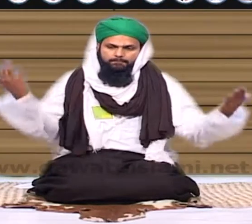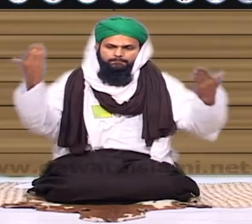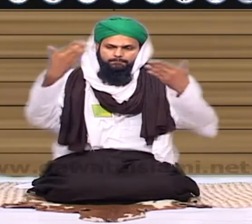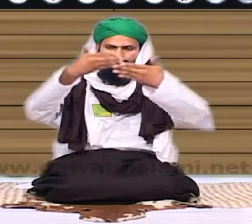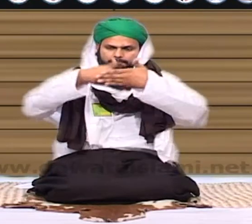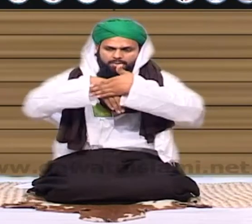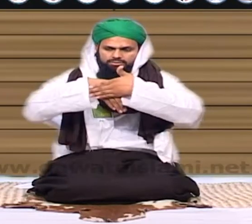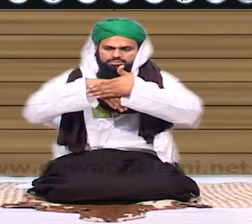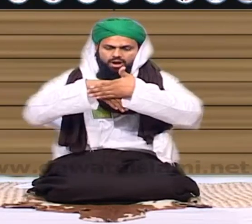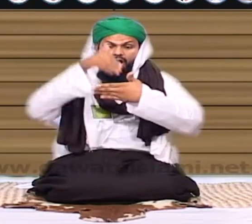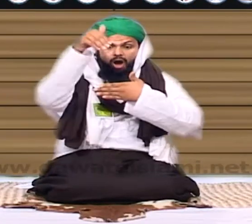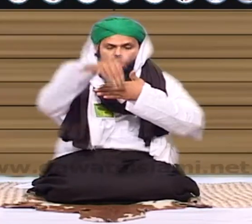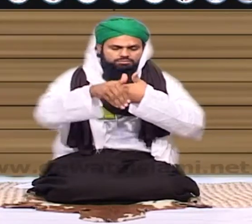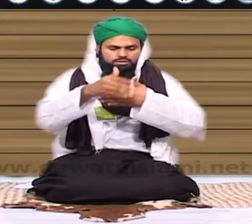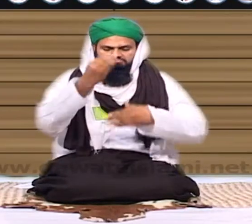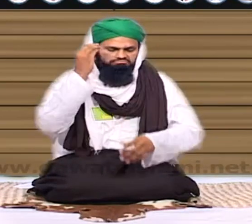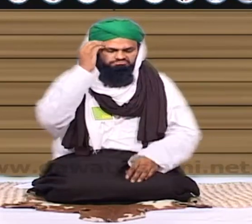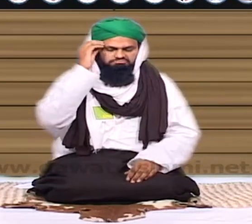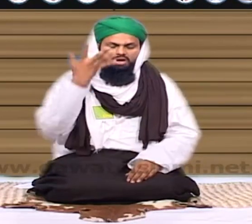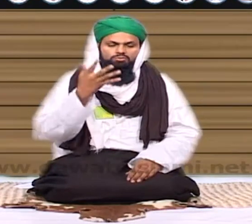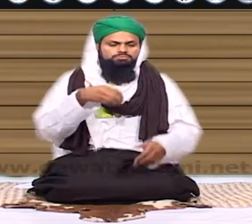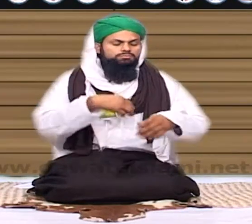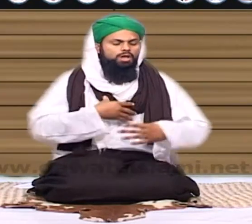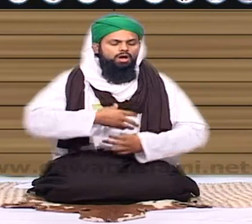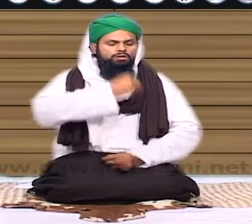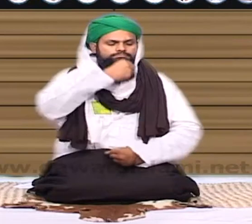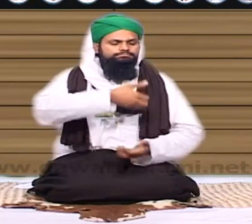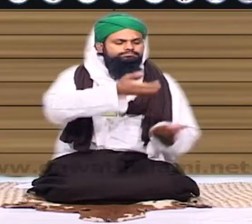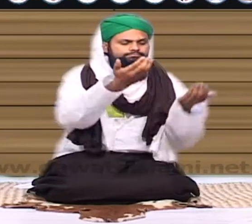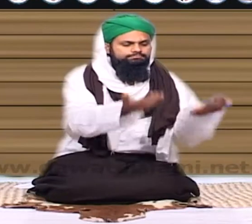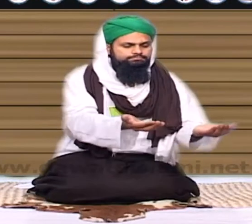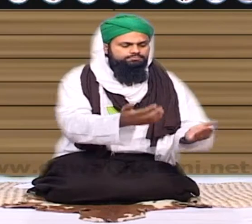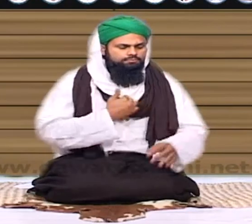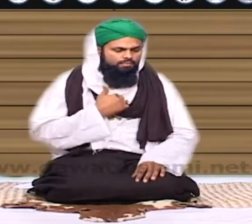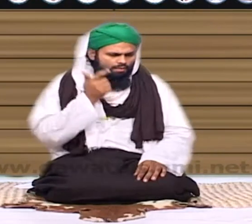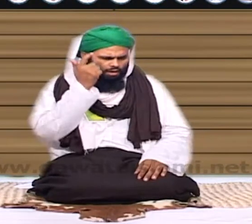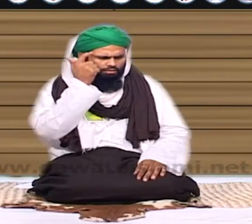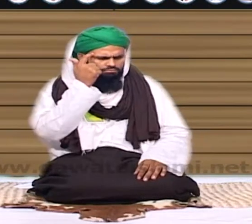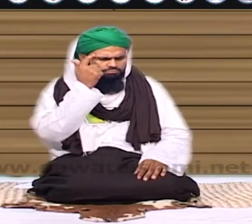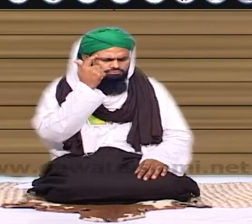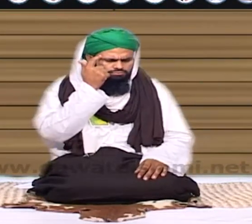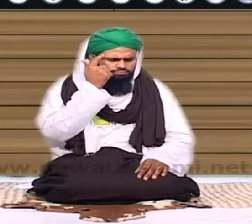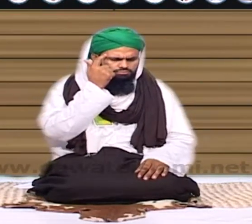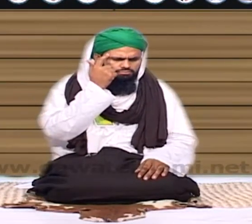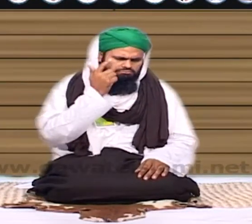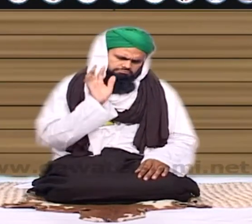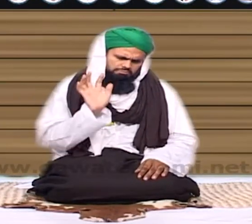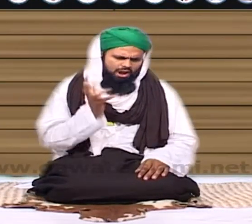عجیب ہے ہماری اقل میں نہیں آتا ہے ہمارے سامنے لاش رکھی ہے اور اقل جو ہے وہ